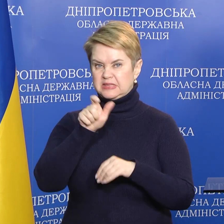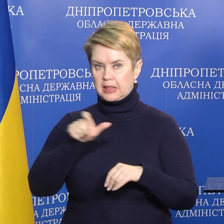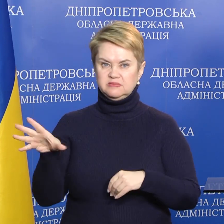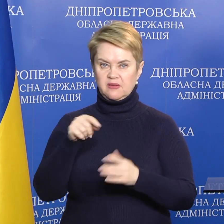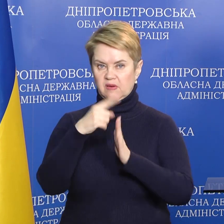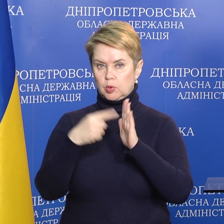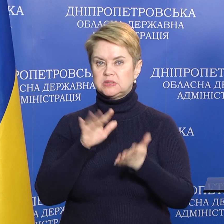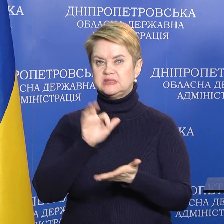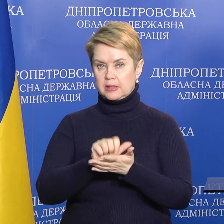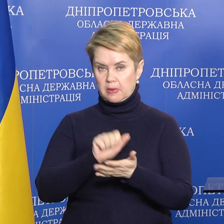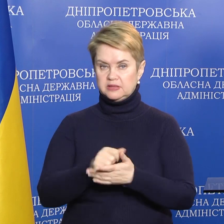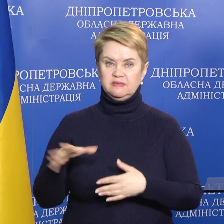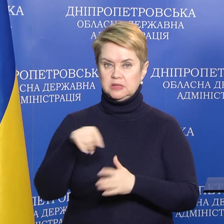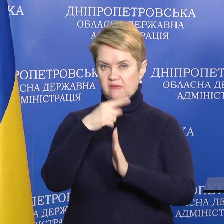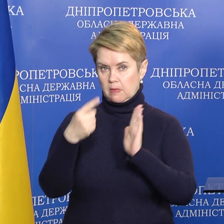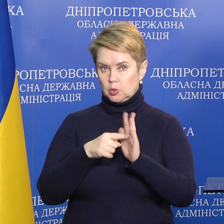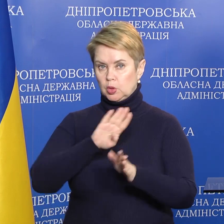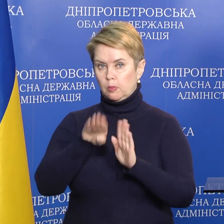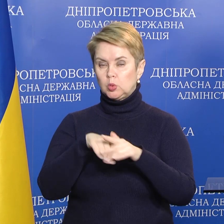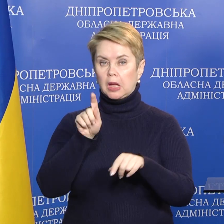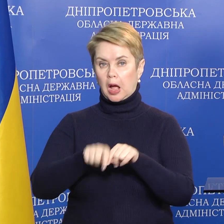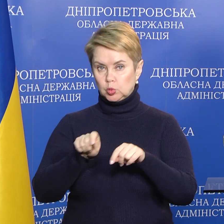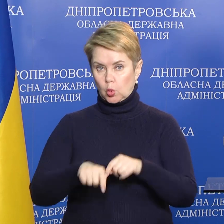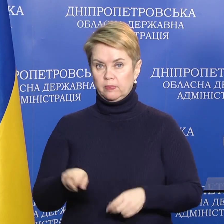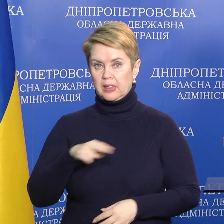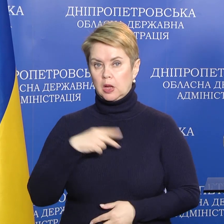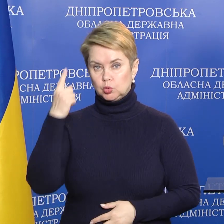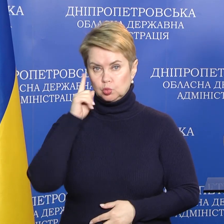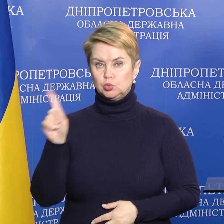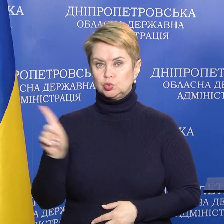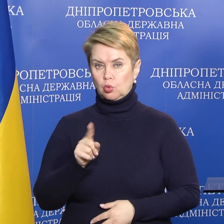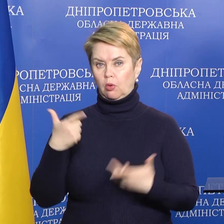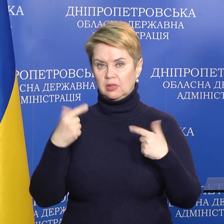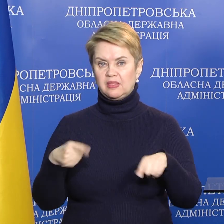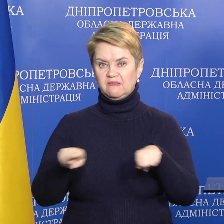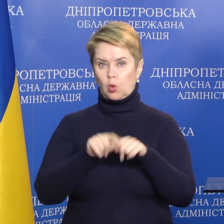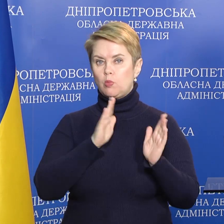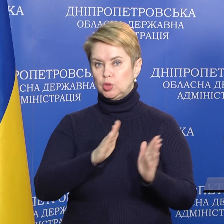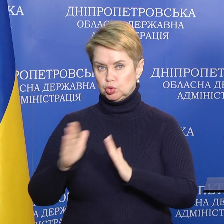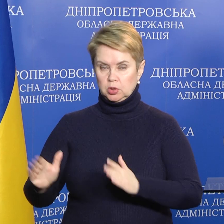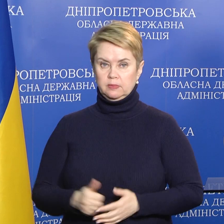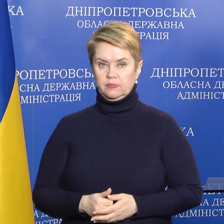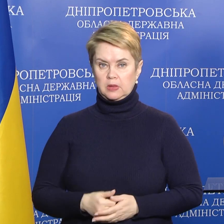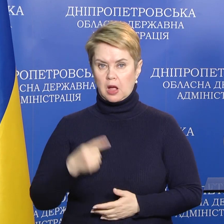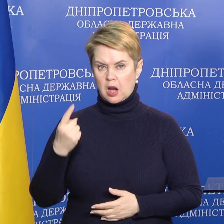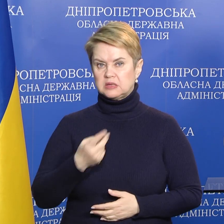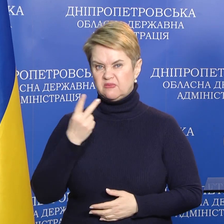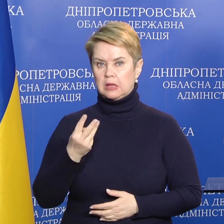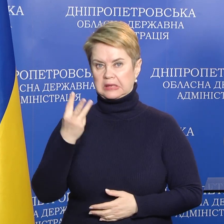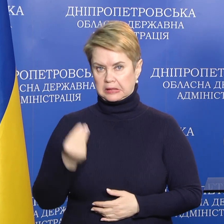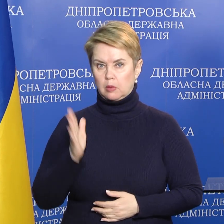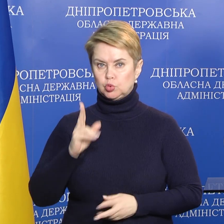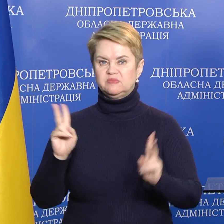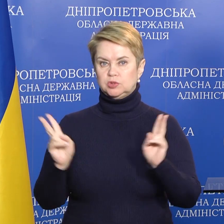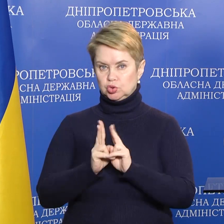Всеми вопросами занимаемся. Все вопросы под контролем. Я думаю, что где-то в таком же режиме раз в два-три дня